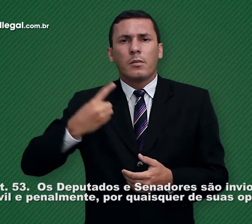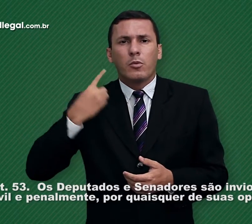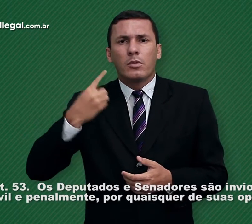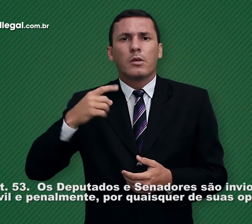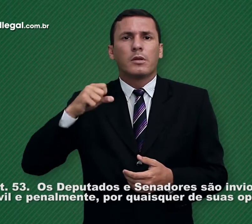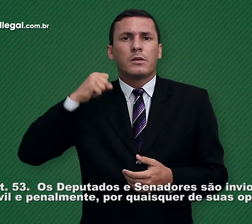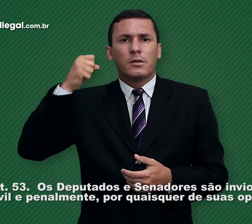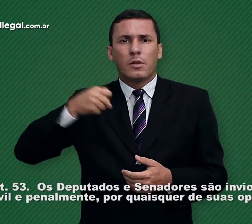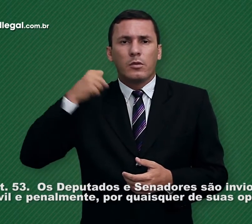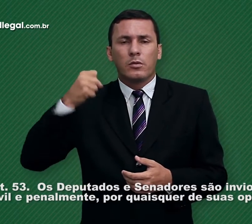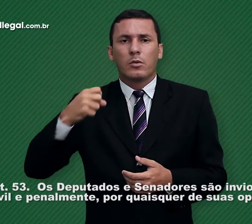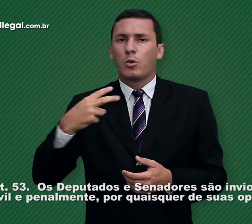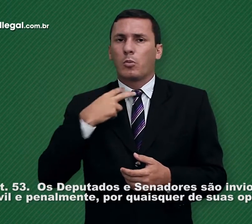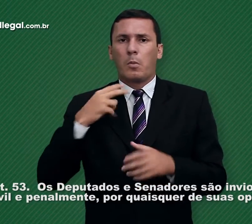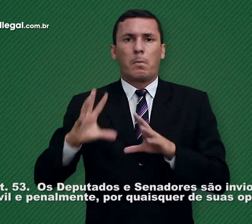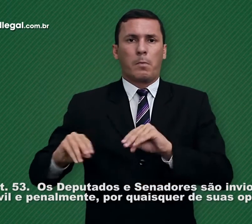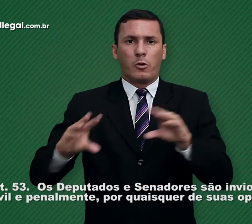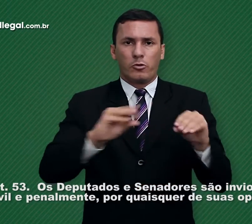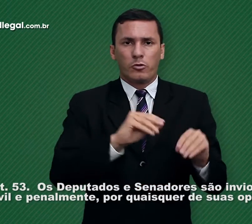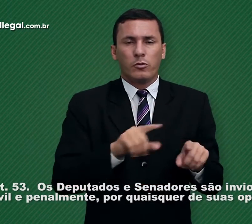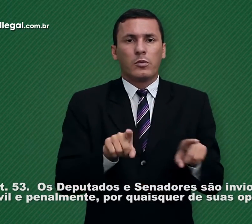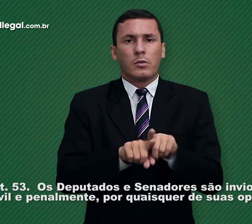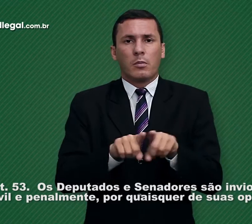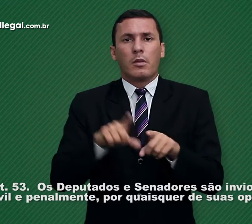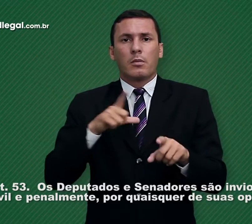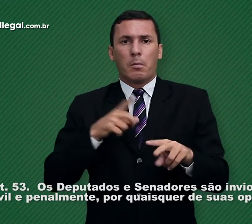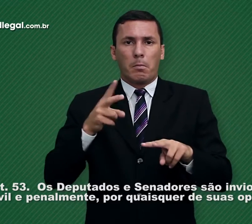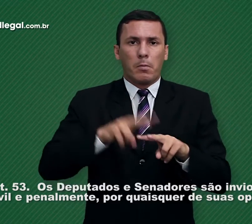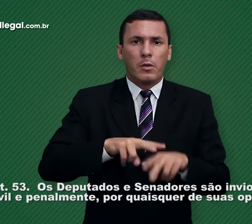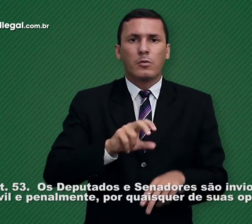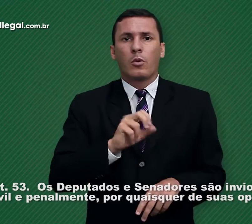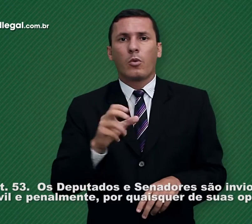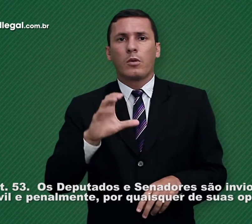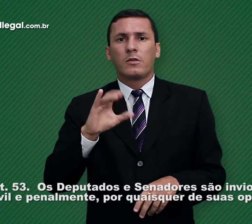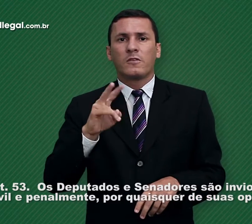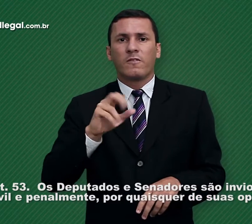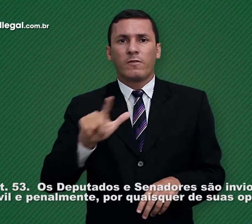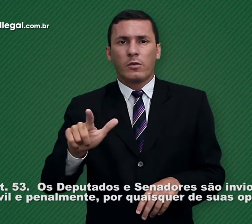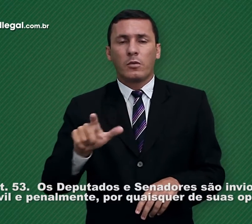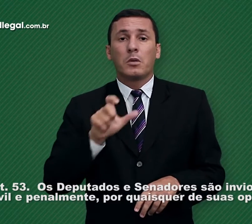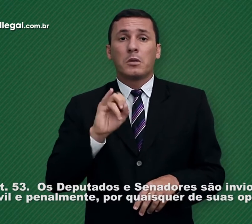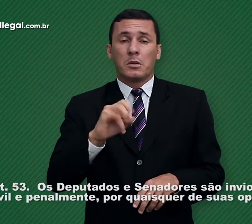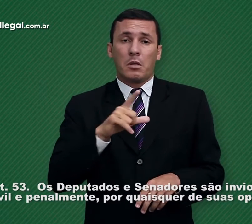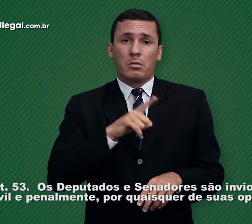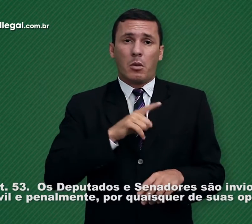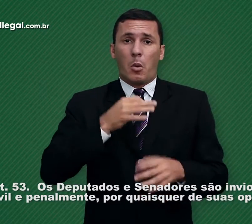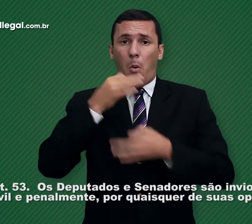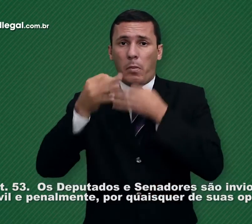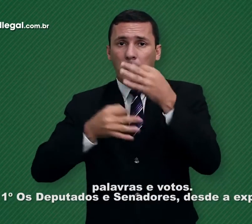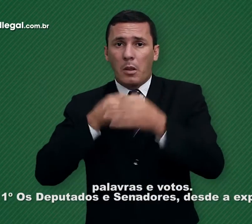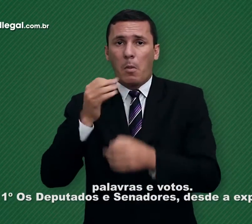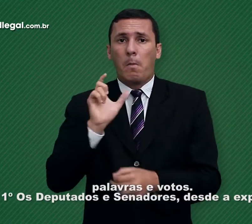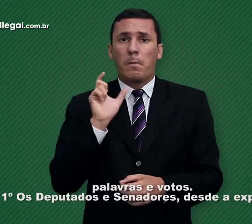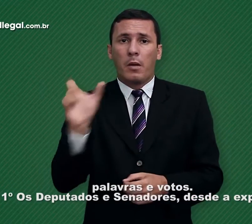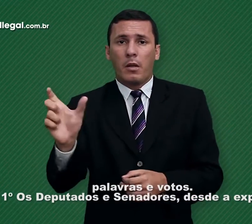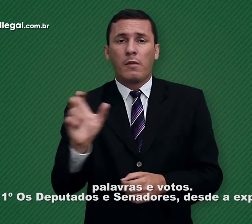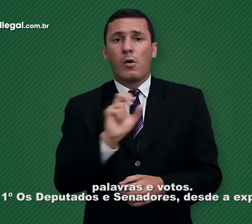e senadores são invioláveis, civil e penalmente, por quaisquer de suas opiniões, palavras e